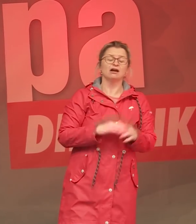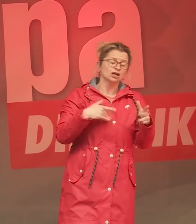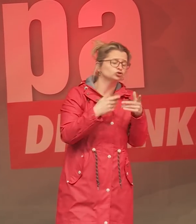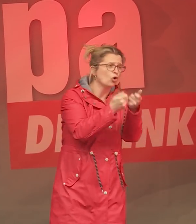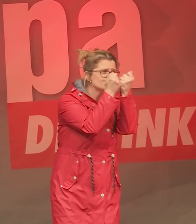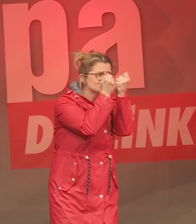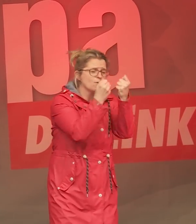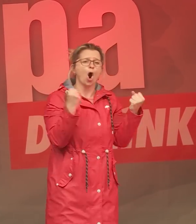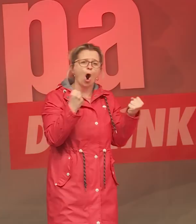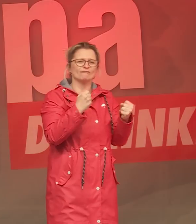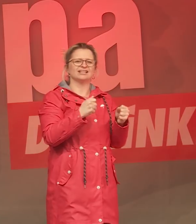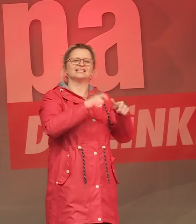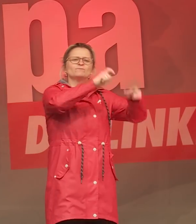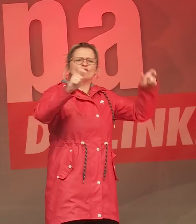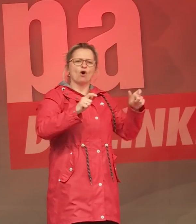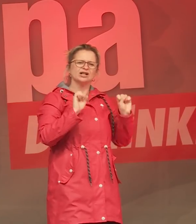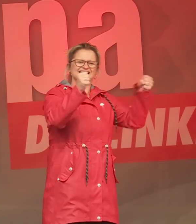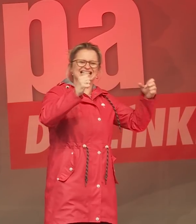für die Volksinitiative in Berlin.